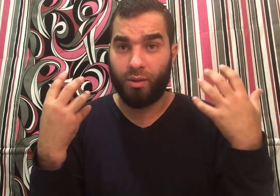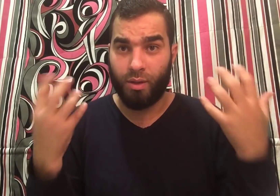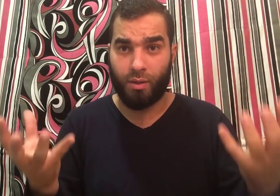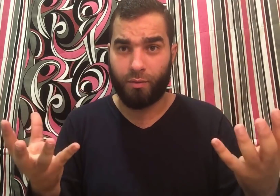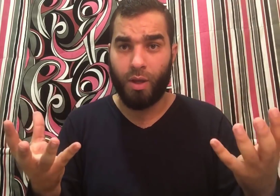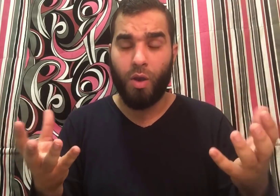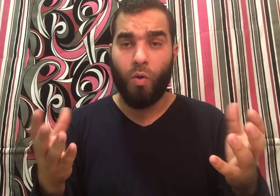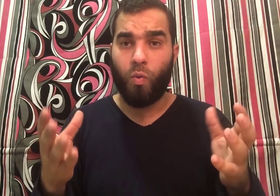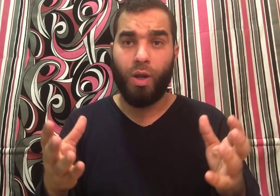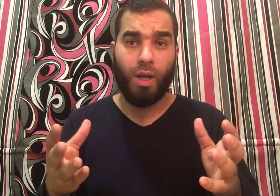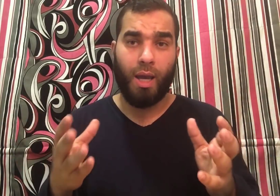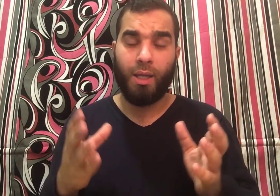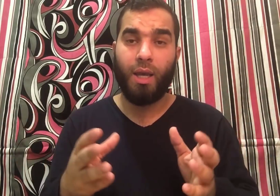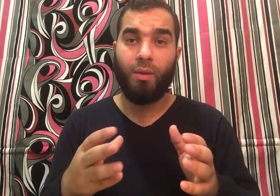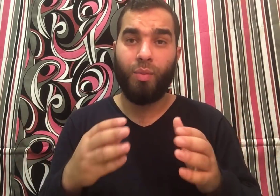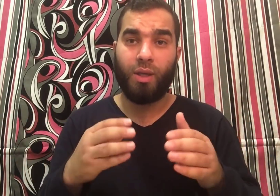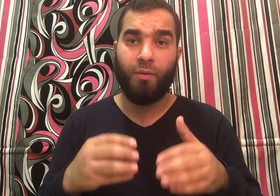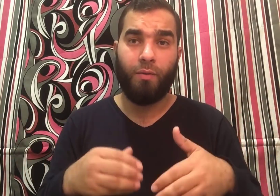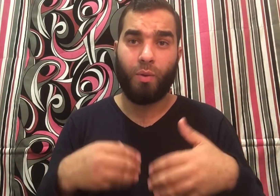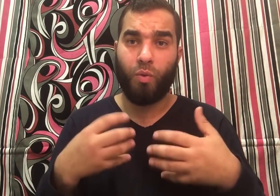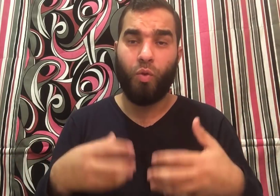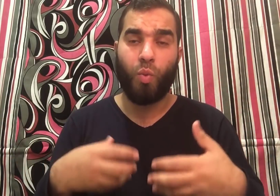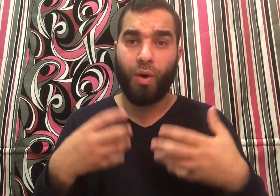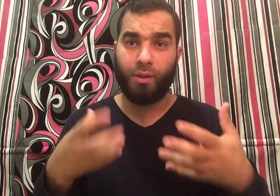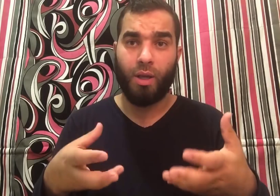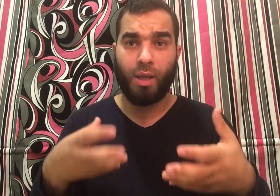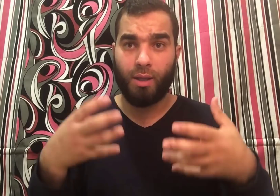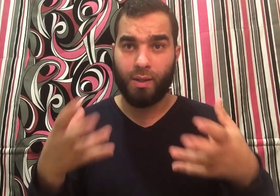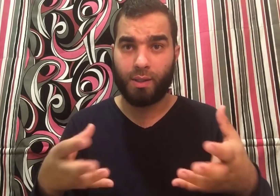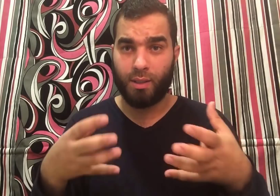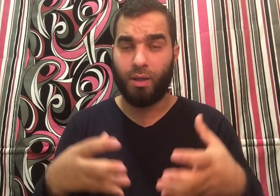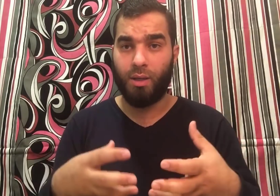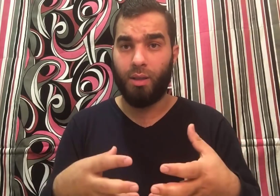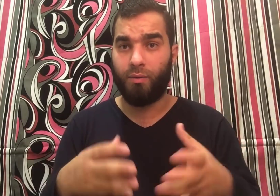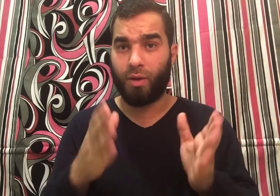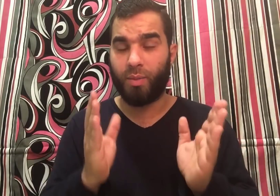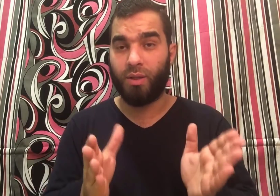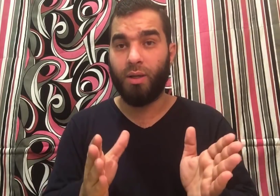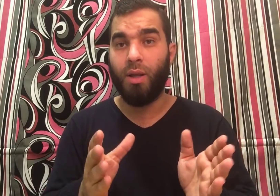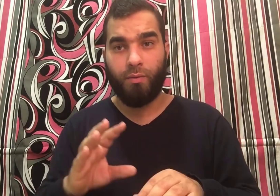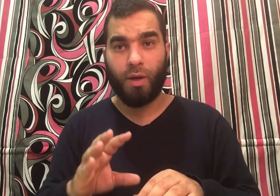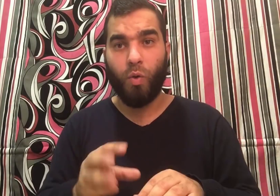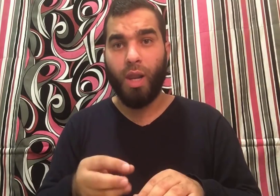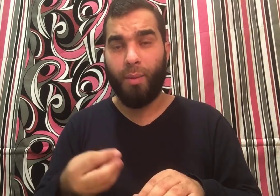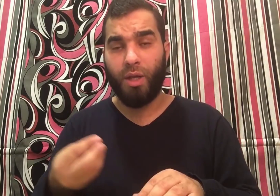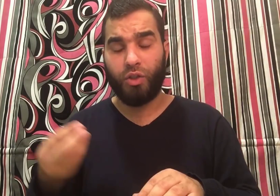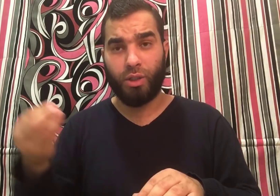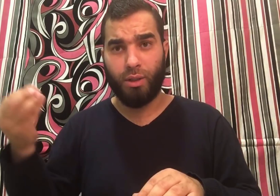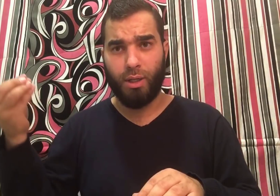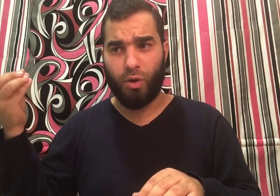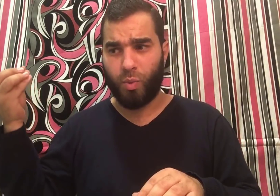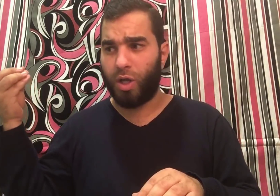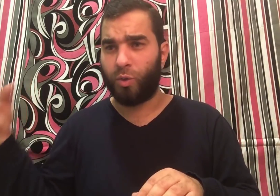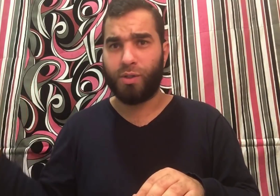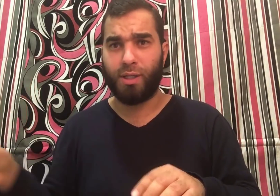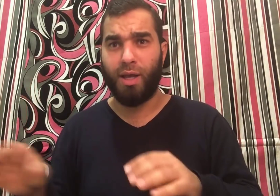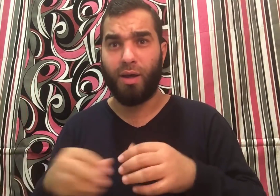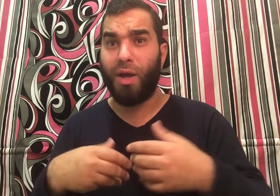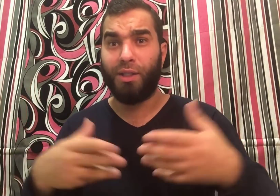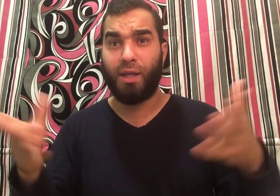ضعف وأحيانا بيكفر ذنوب وخطايا ناس كتير جدا في رمضان فكل أعمال الشياطين اللي عملوها طول السنة هراحت